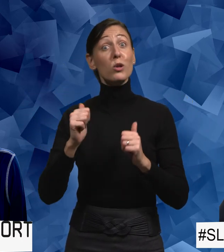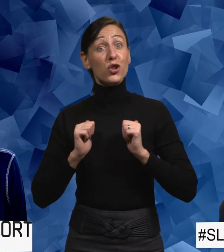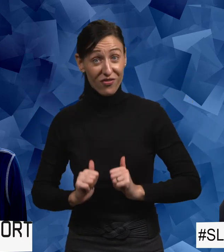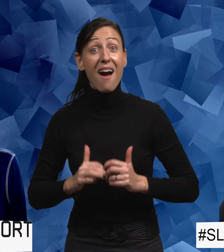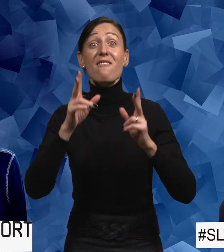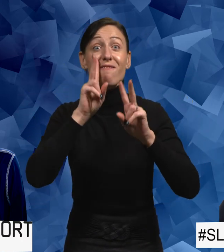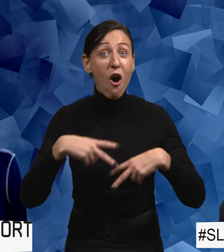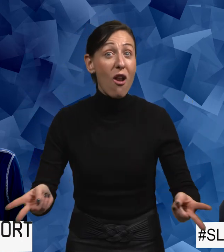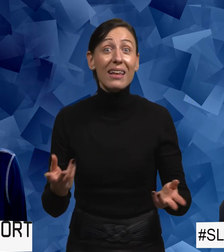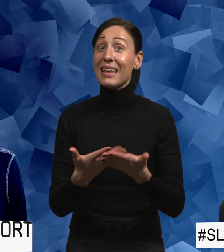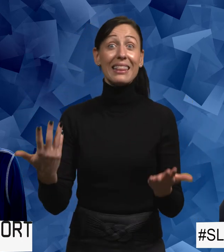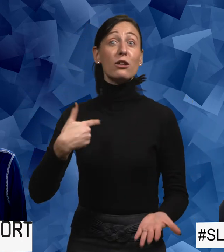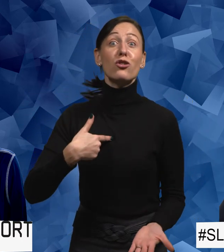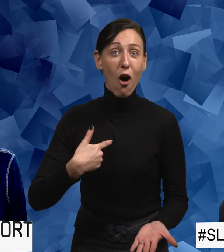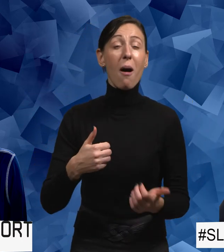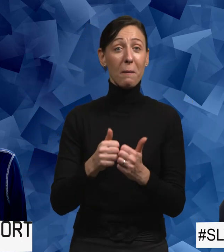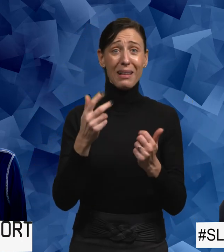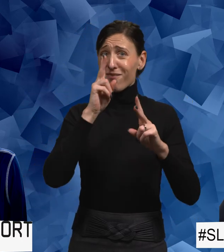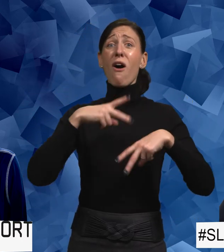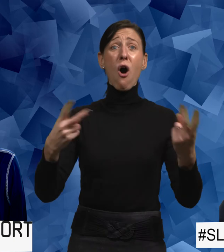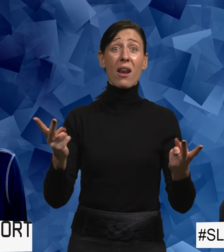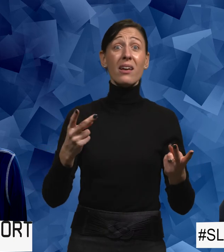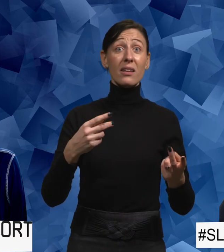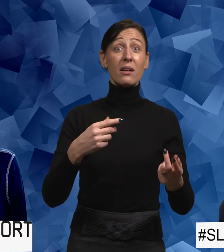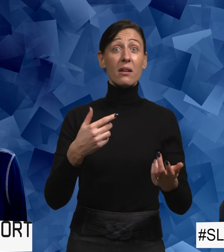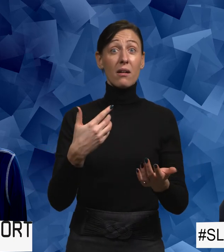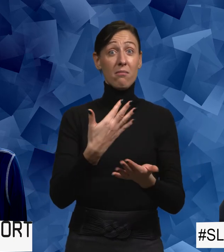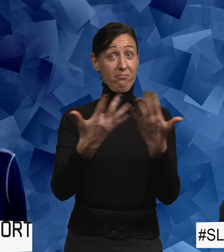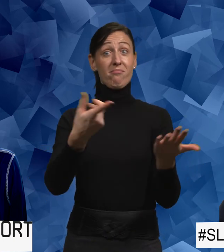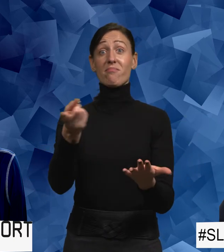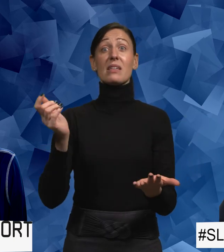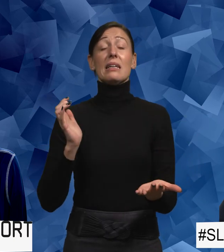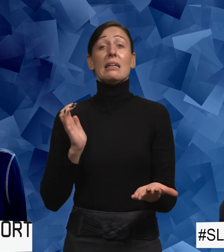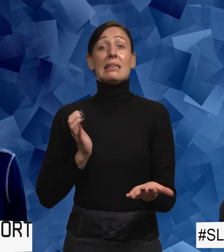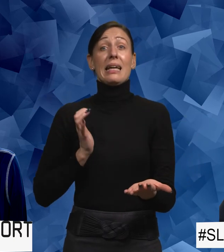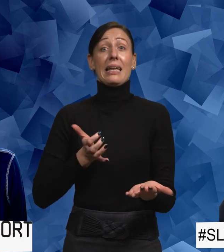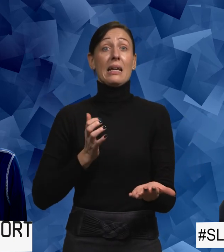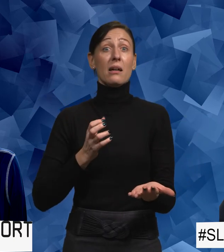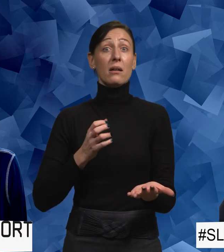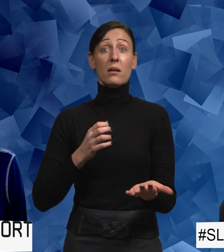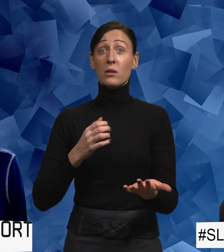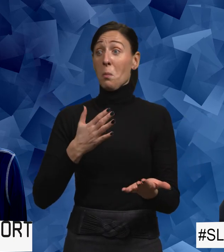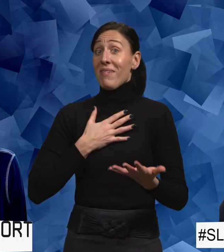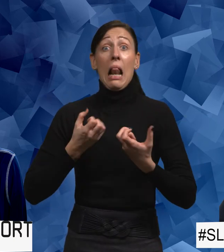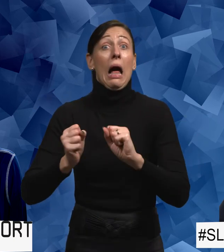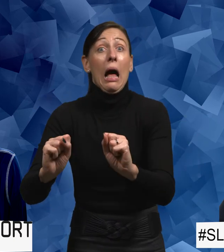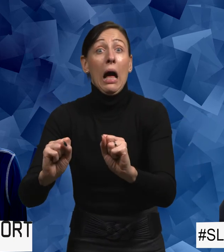att är det där vanligt, det vet ju inte jag, men är det där vanligt då får vi inga tjejer som vill